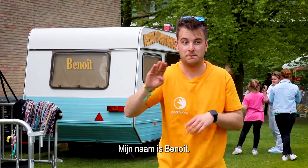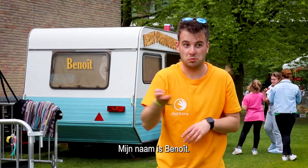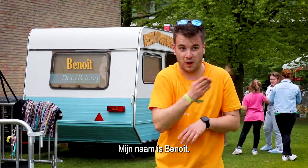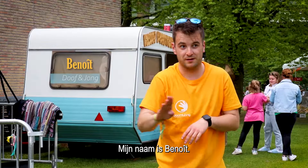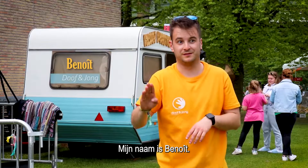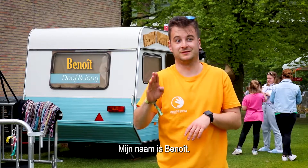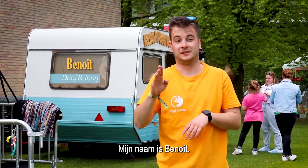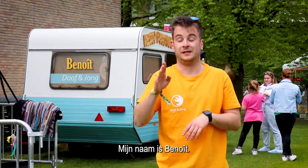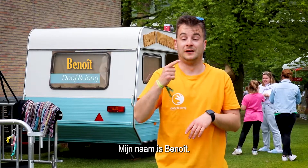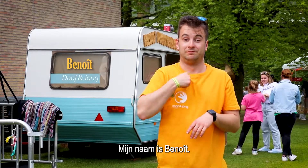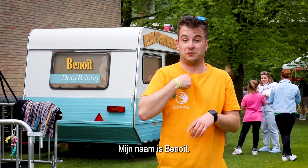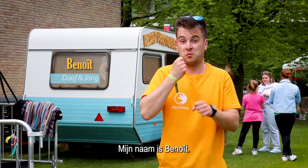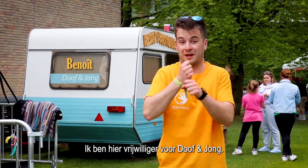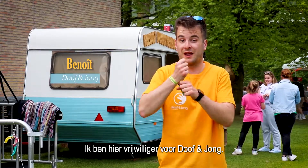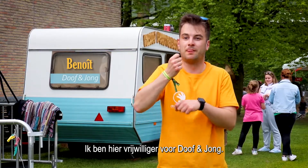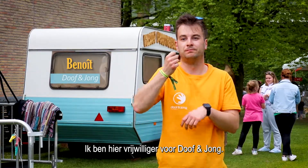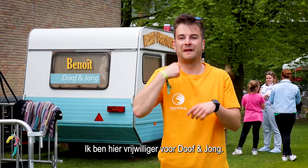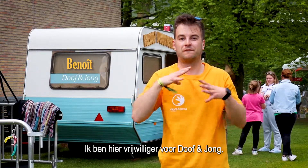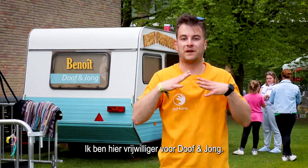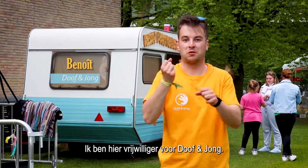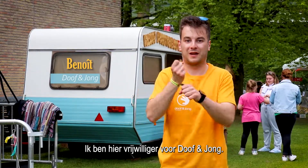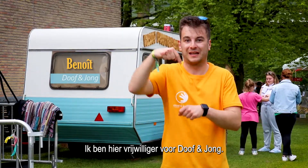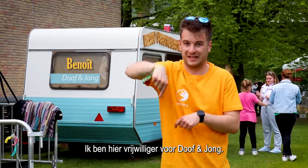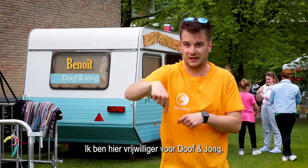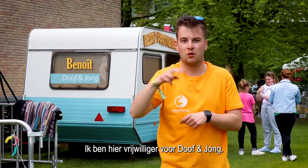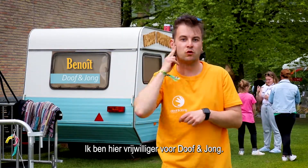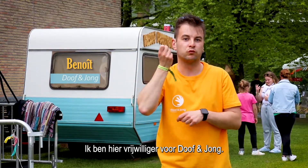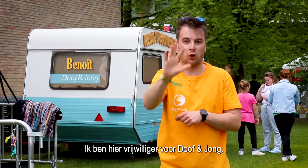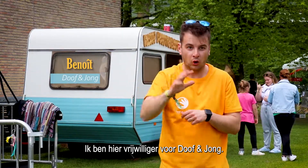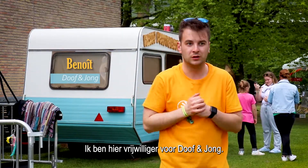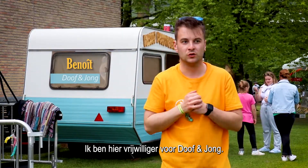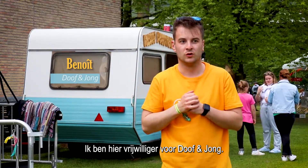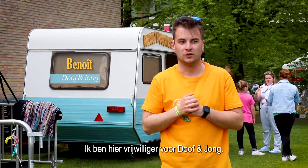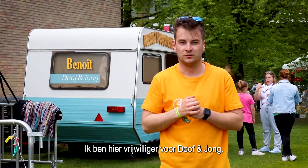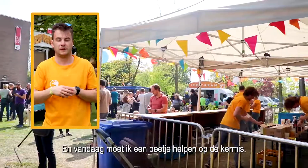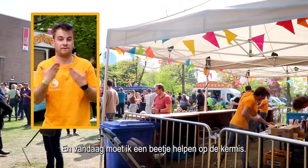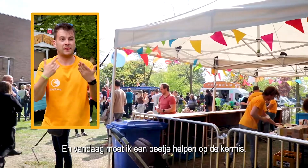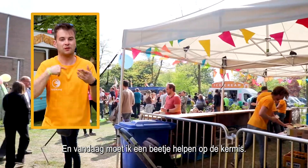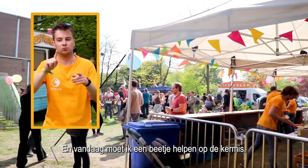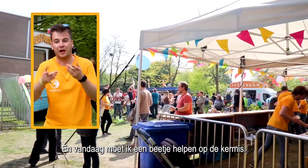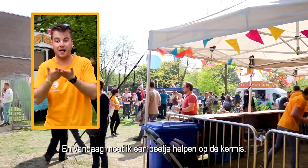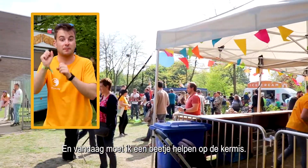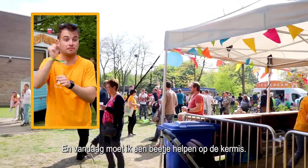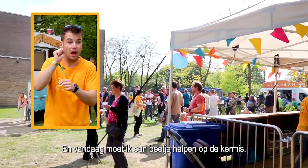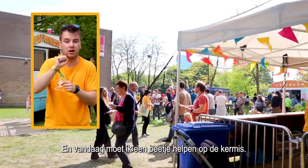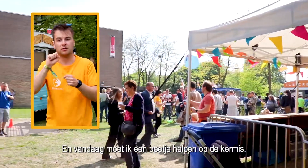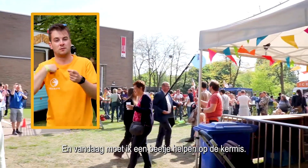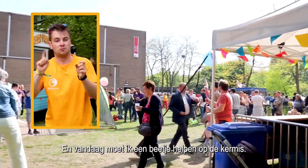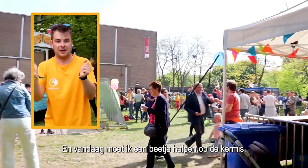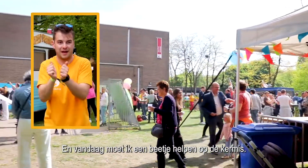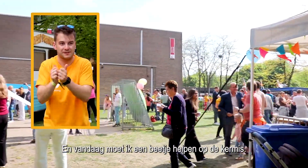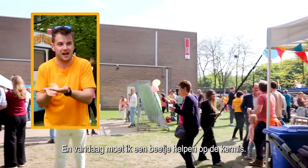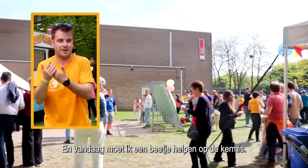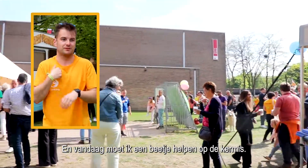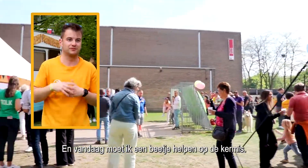Mijn naam is Benoit. Ik werk, ja, ik ben hier vrijwillig voor het doof en jong. En vandaag moet ik een beetje helpen aan de